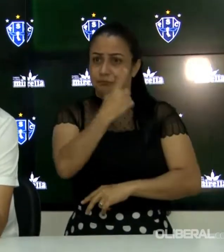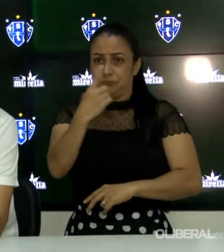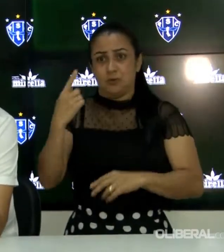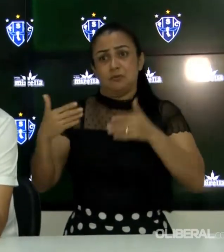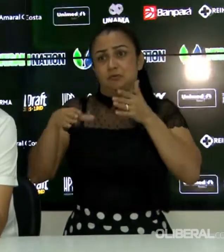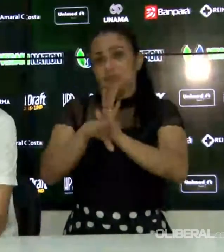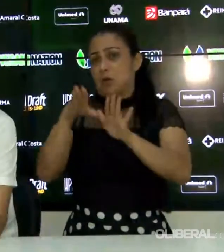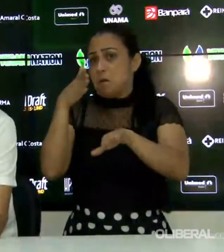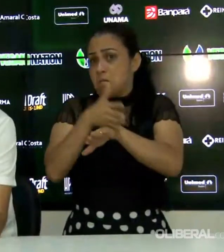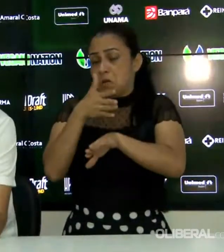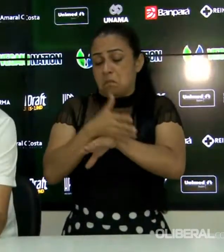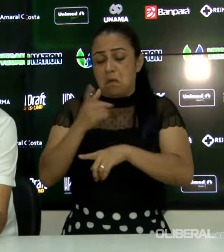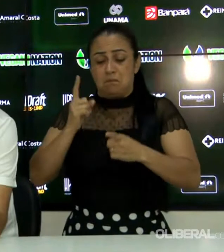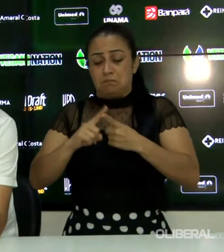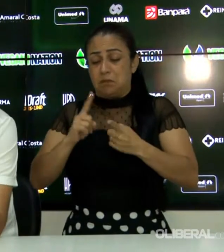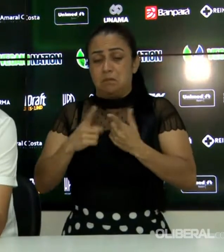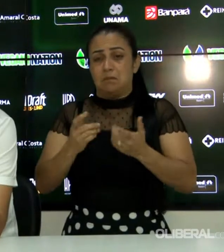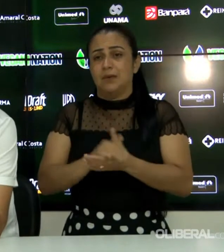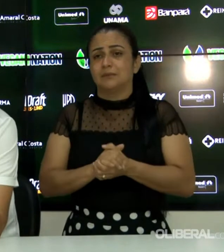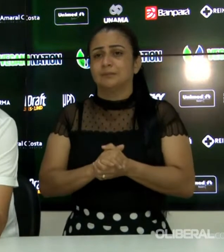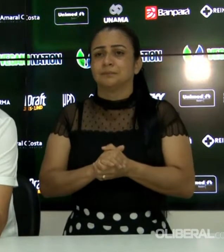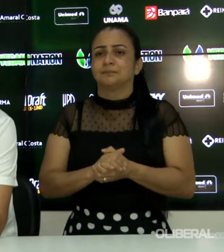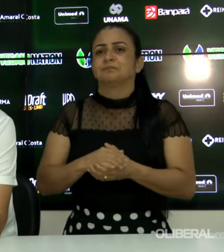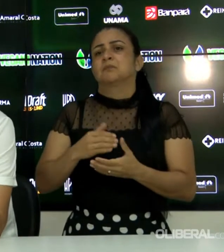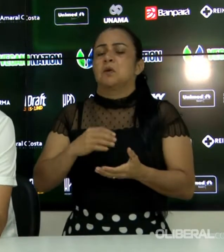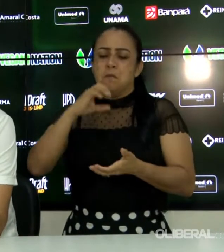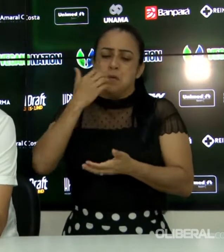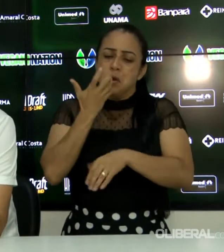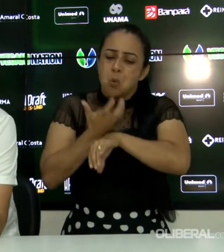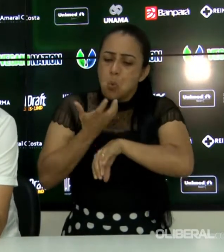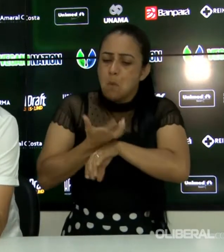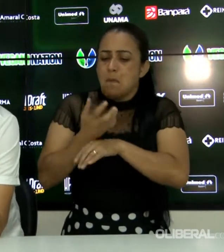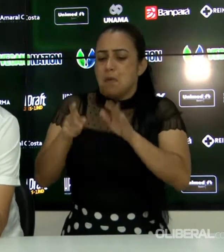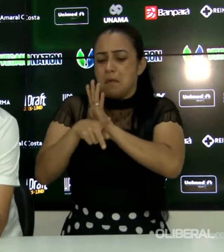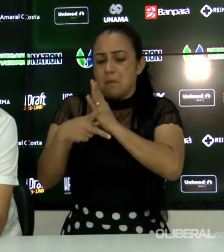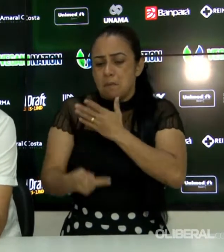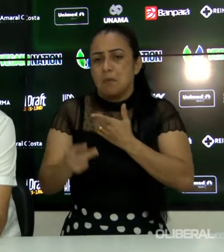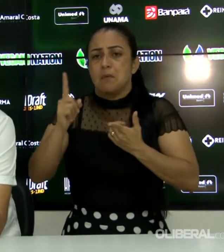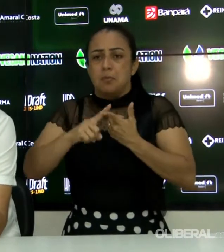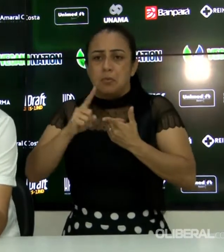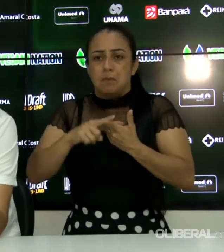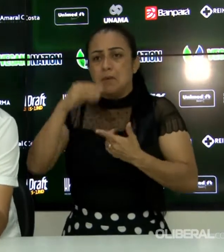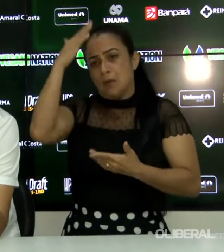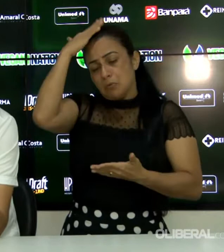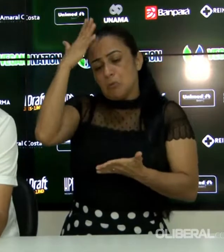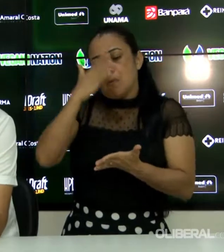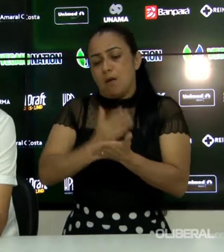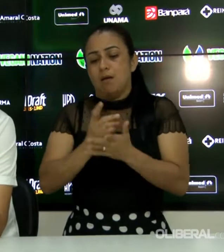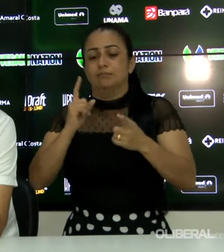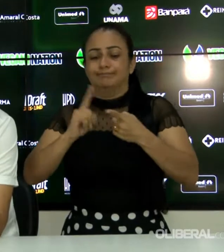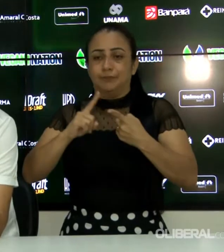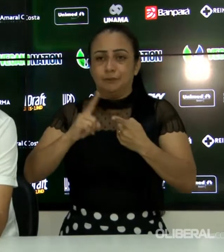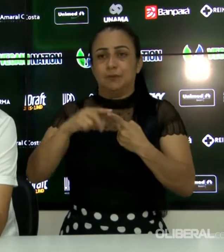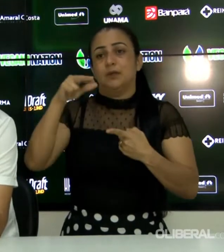lugar do Thiago Luiz, no lugar do Primão, que era o meia, troquei meia por meia. Depois, também, a questão do Pimentinho, o Nicolas já